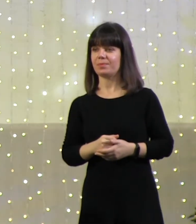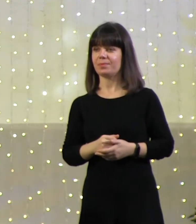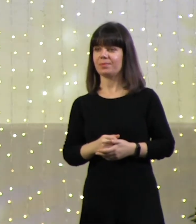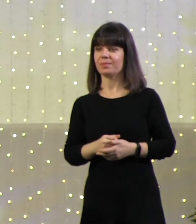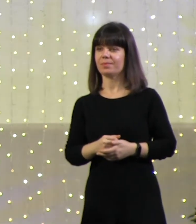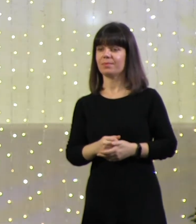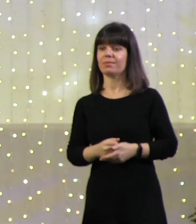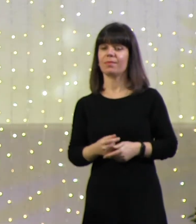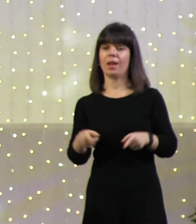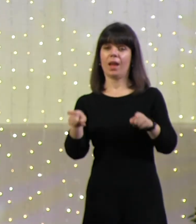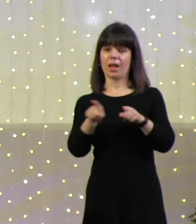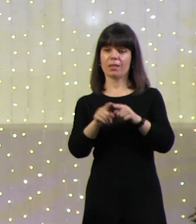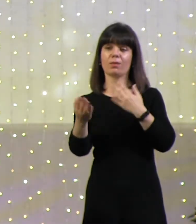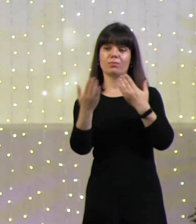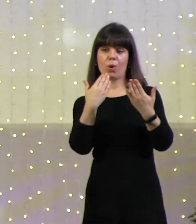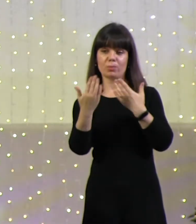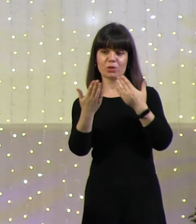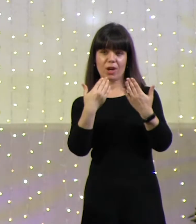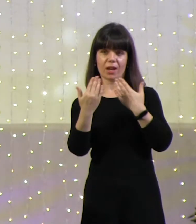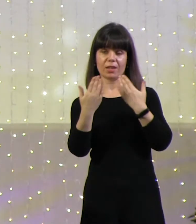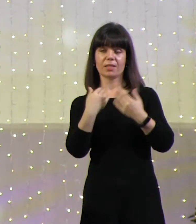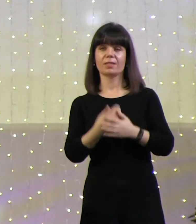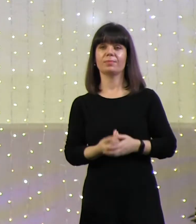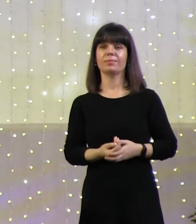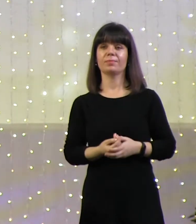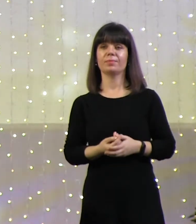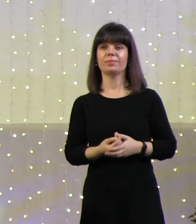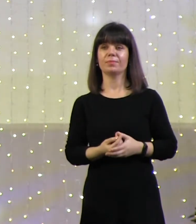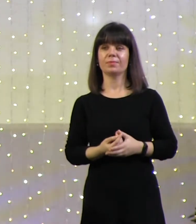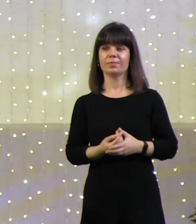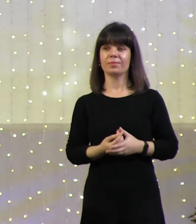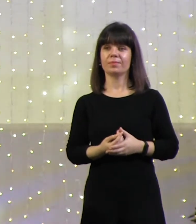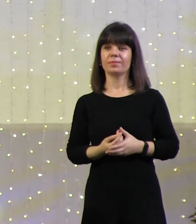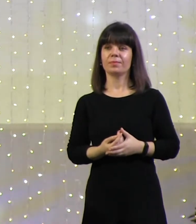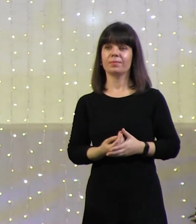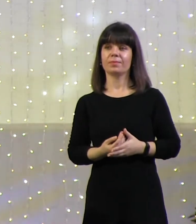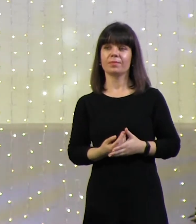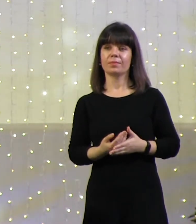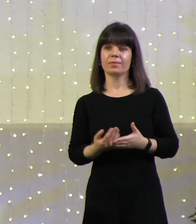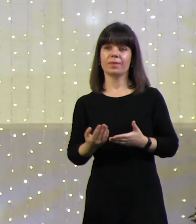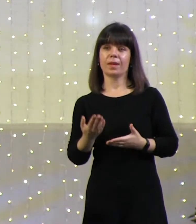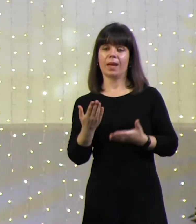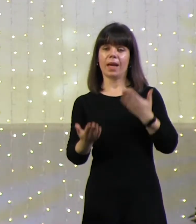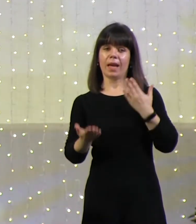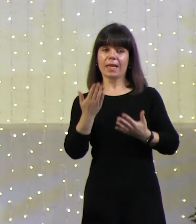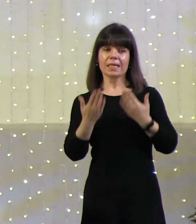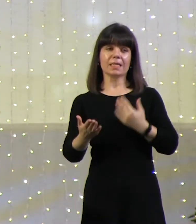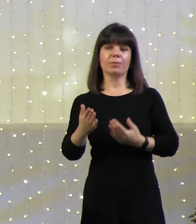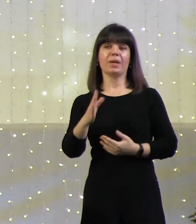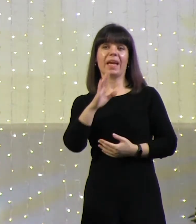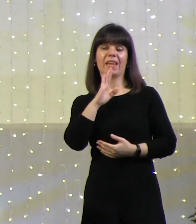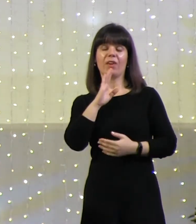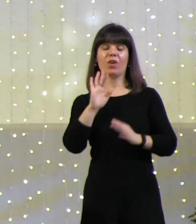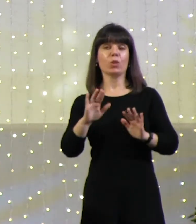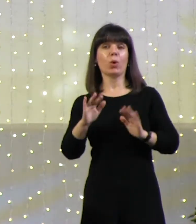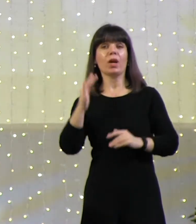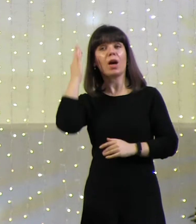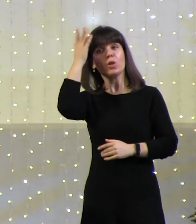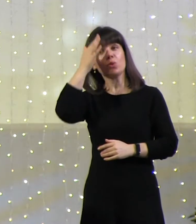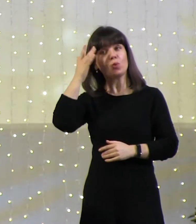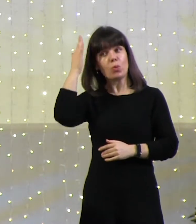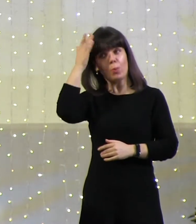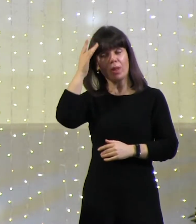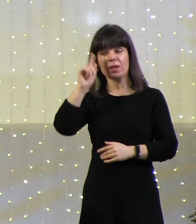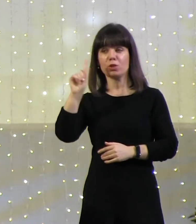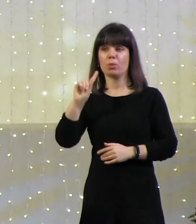И они так продолжали общаться. Ева разговаривала с ним. Если бы Ева только думала о том, чтобы Адам